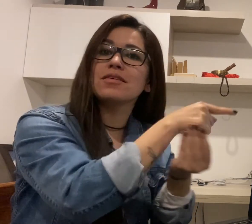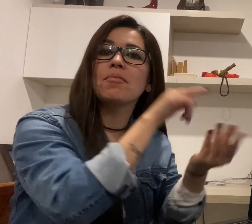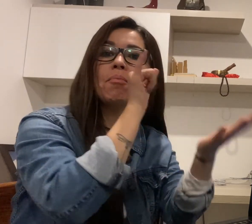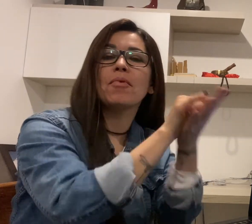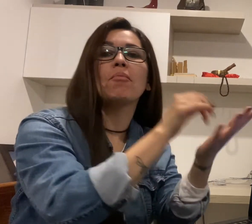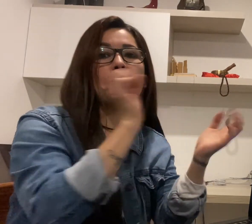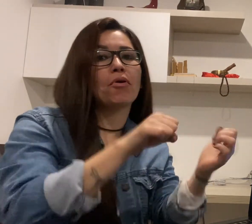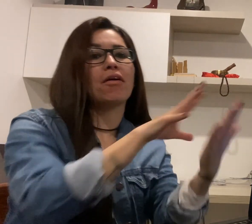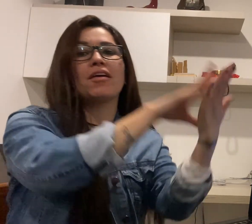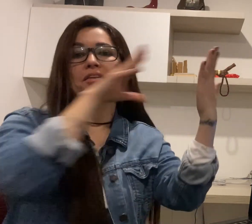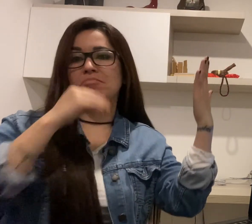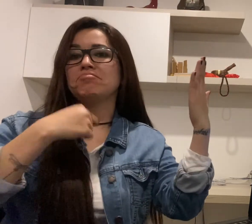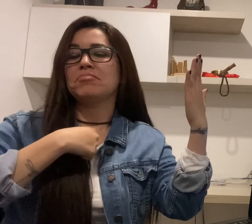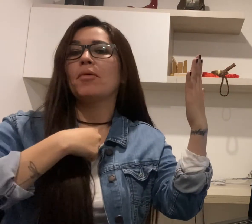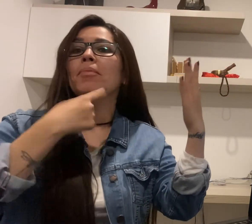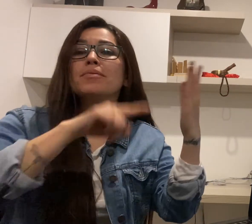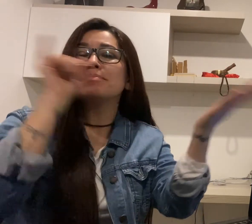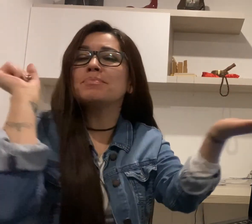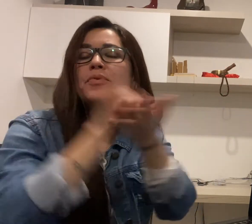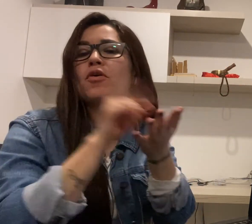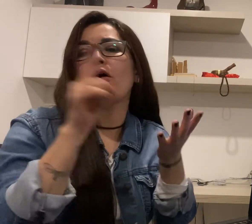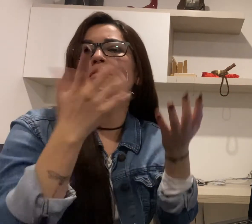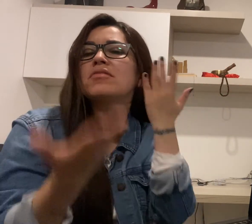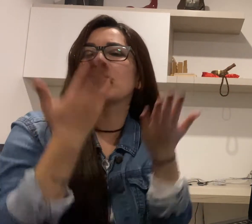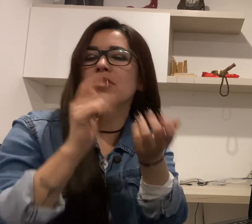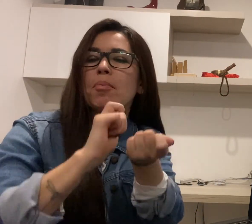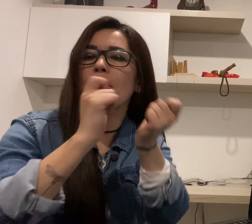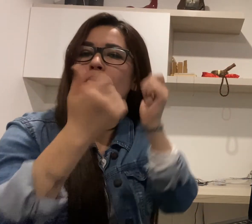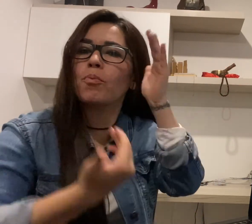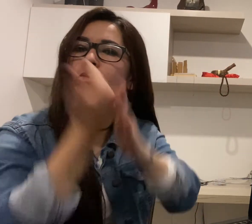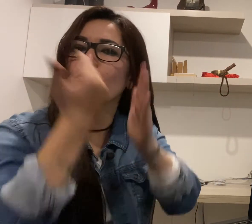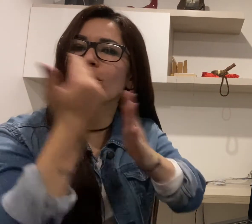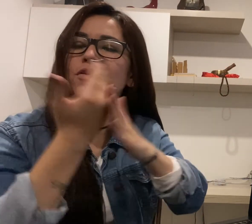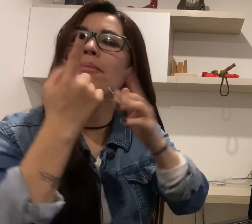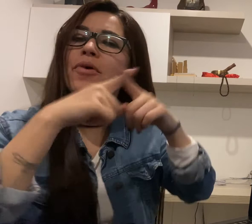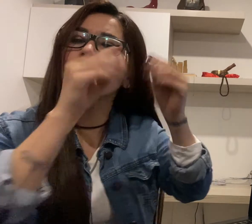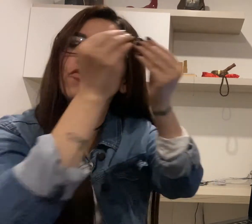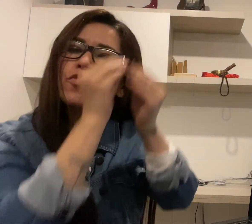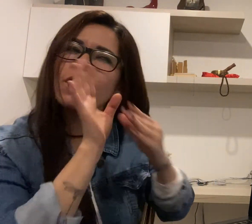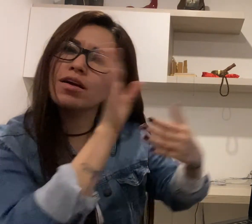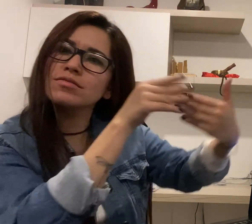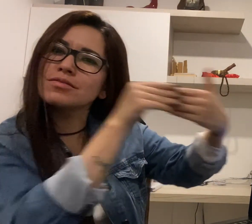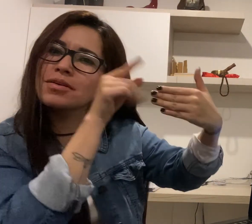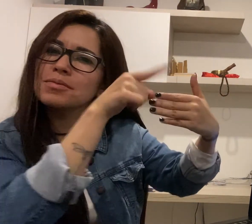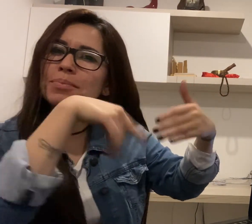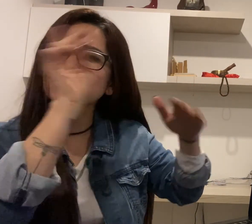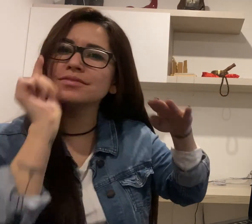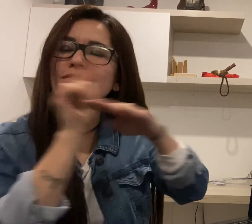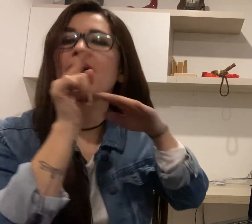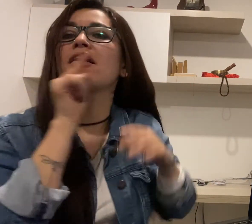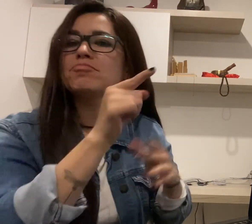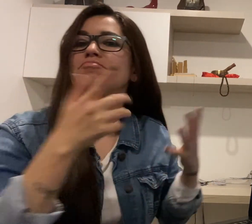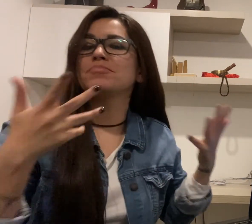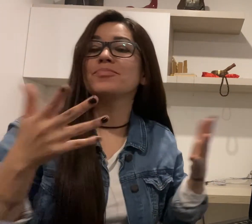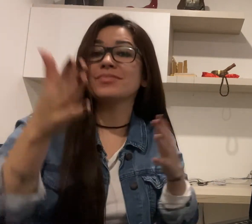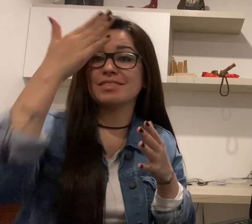sujetos críticos, seamos sujetos de cambio. Conocer estos movimientos nos va a ayudar a poder